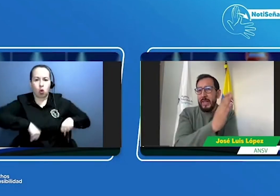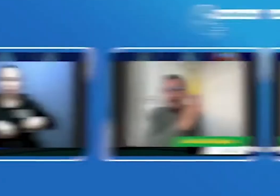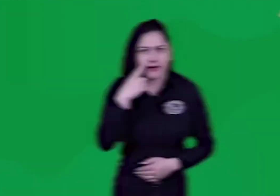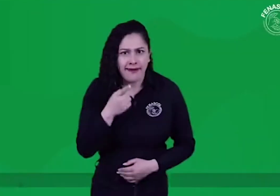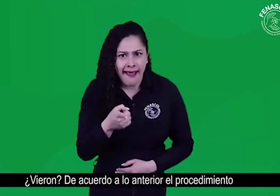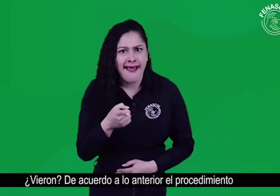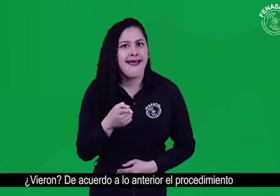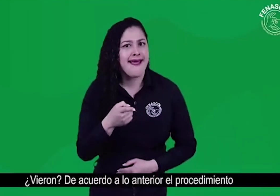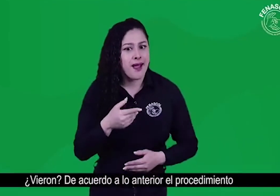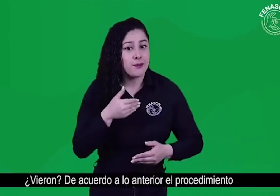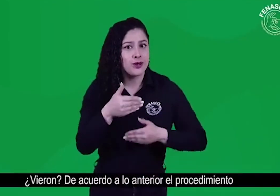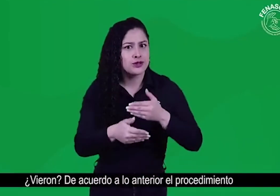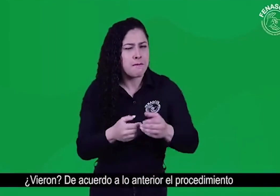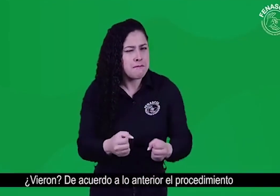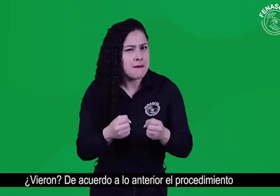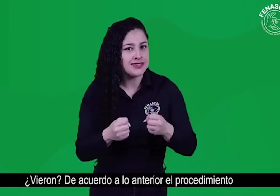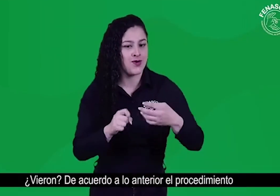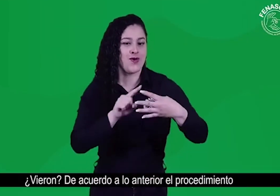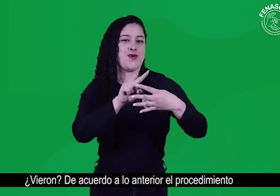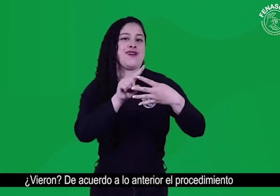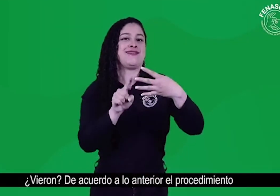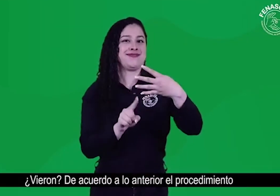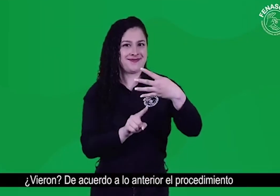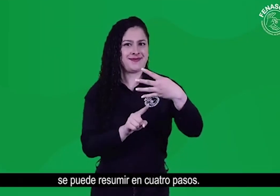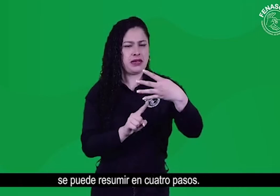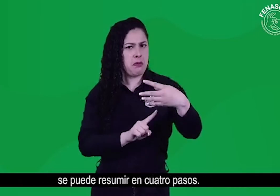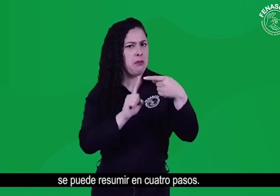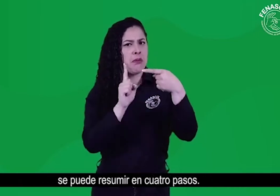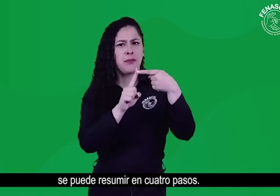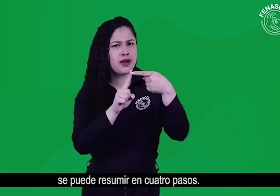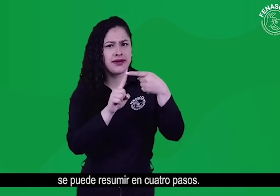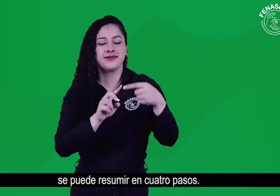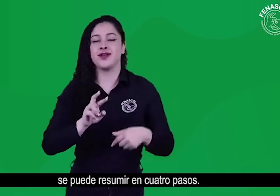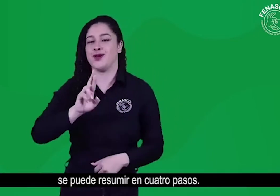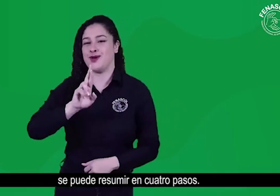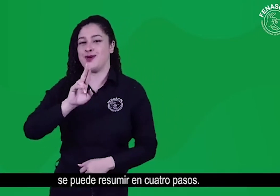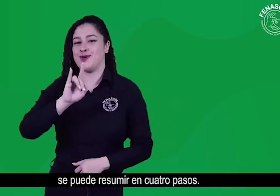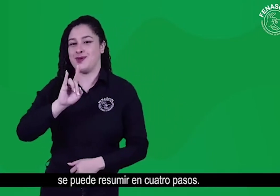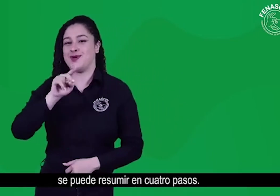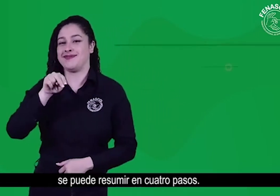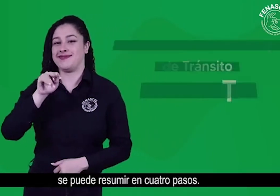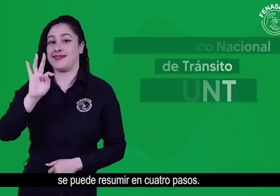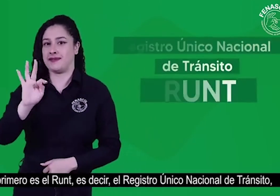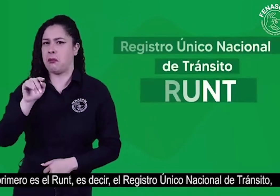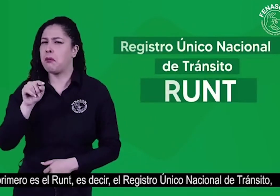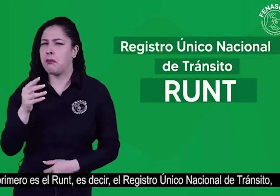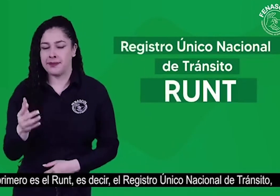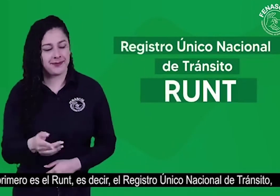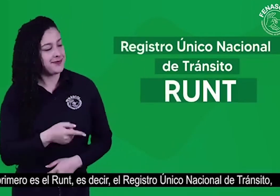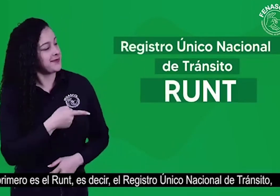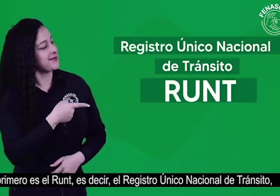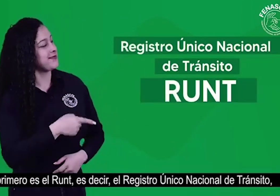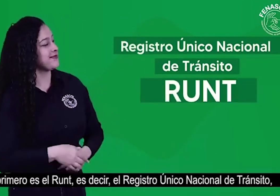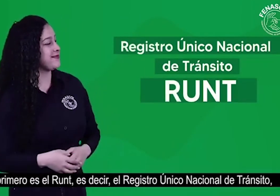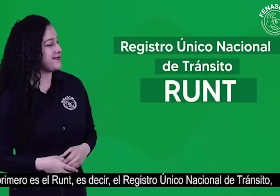¿vieron? de acuerdo al anterior el procedimiento se puede resumir en cuatro pasos el primero es el RUND